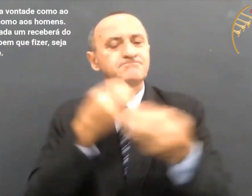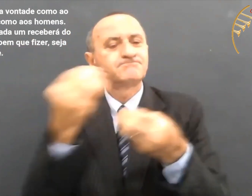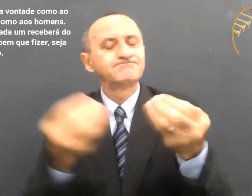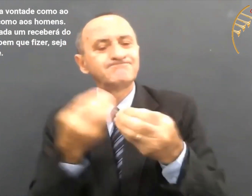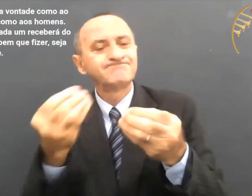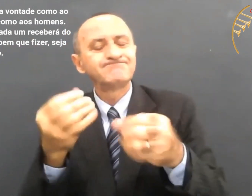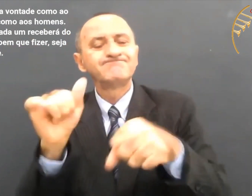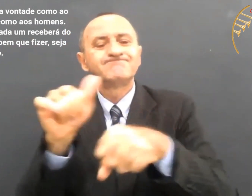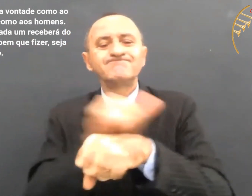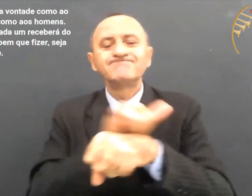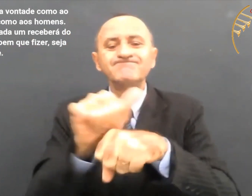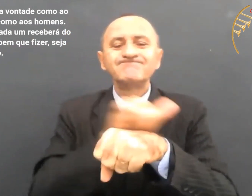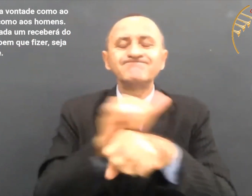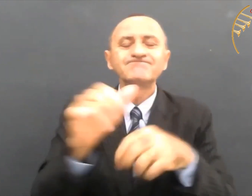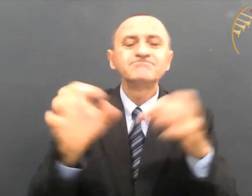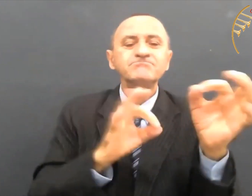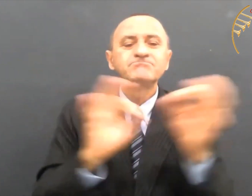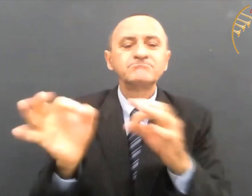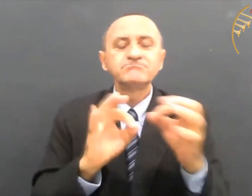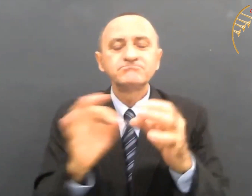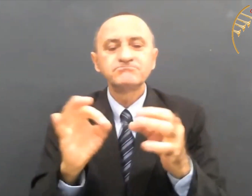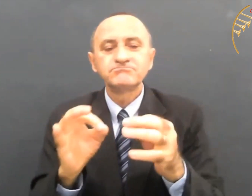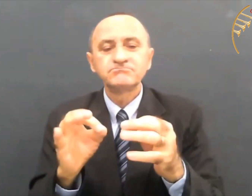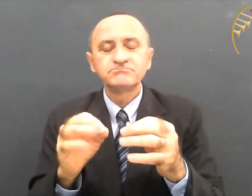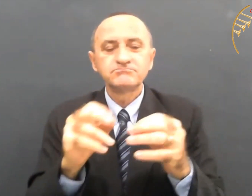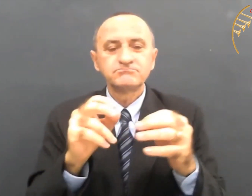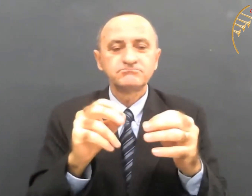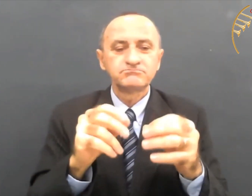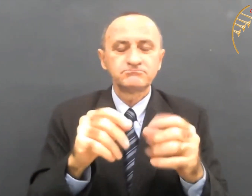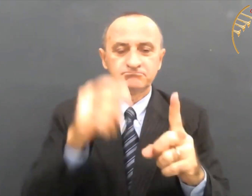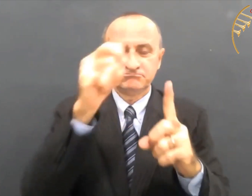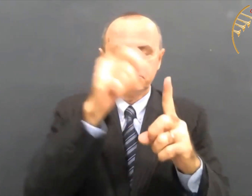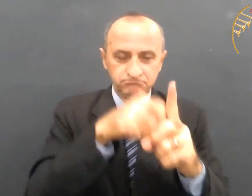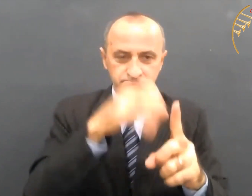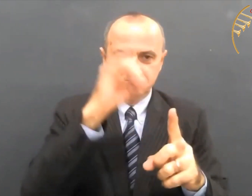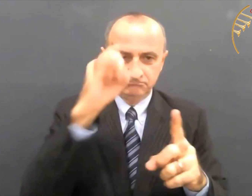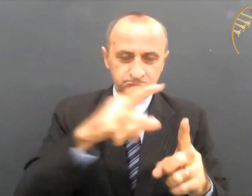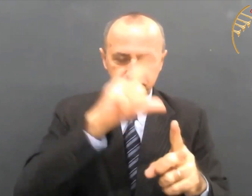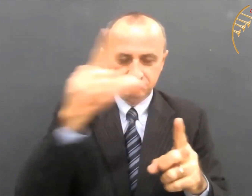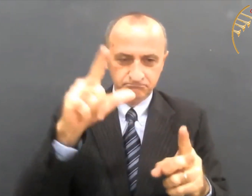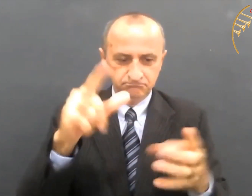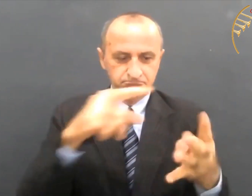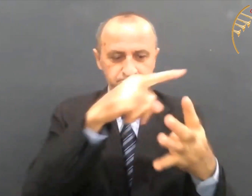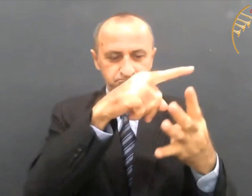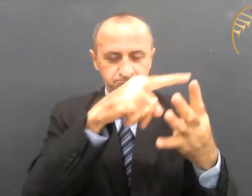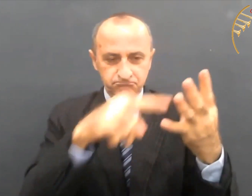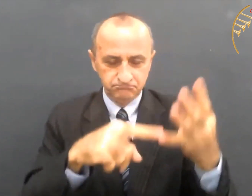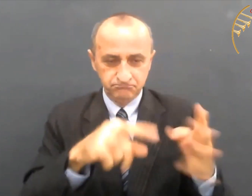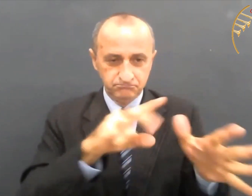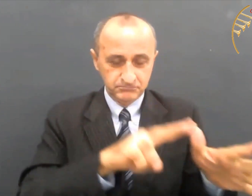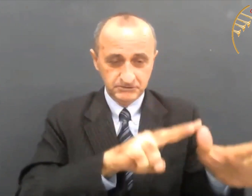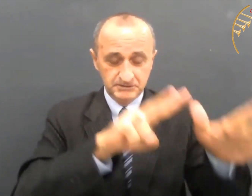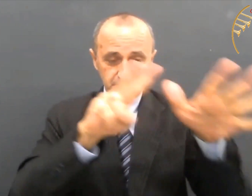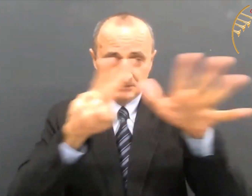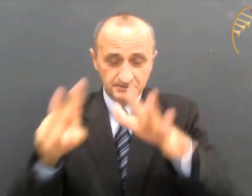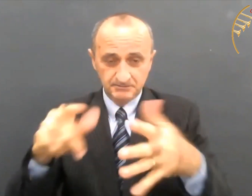Como faremos, como nos organizaremos no mês de julho? O mês está há quatro semanas.